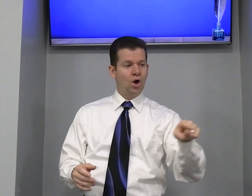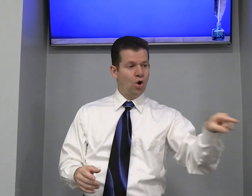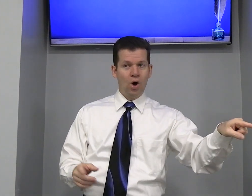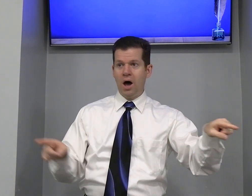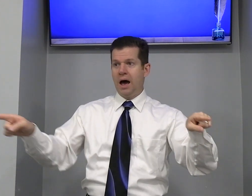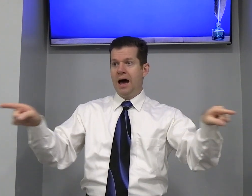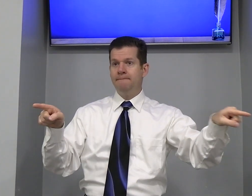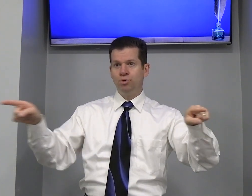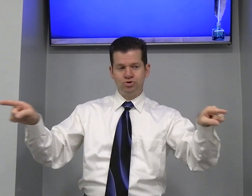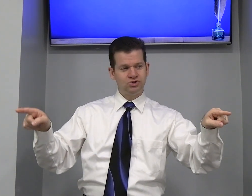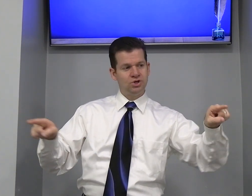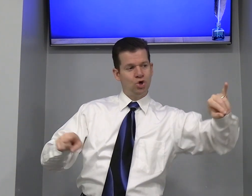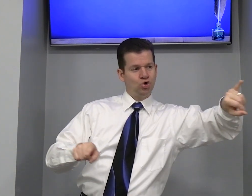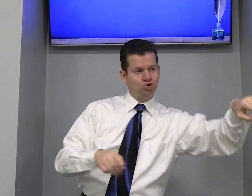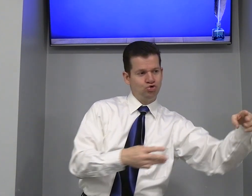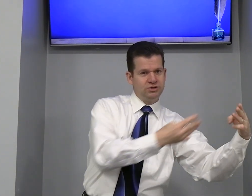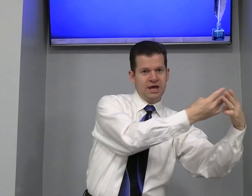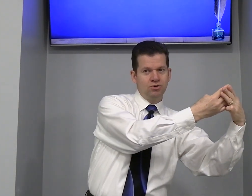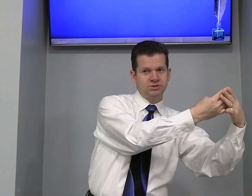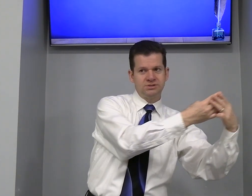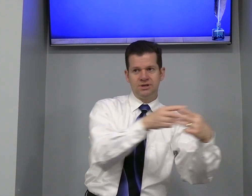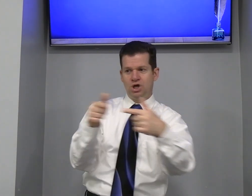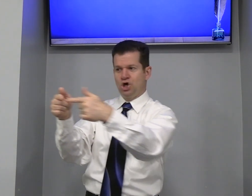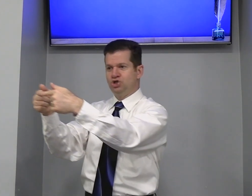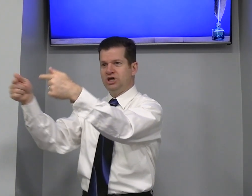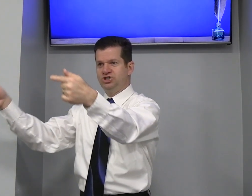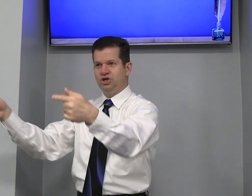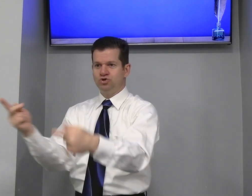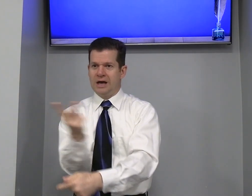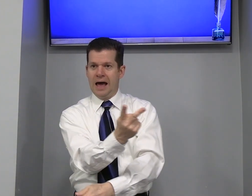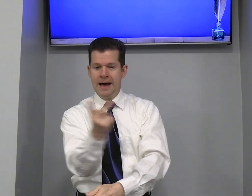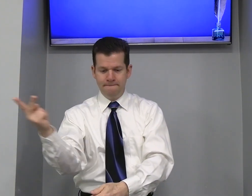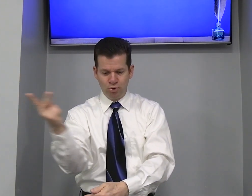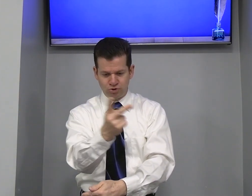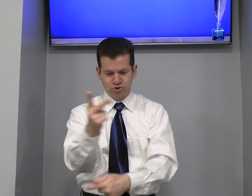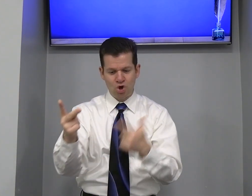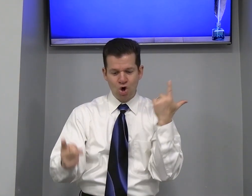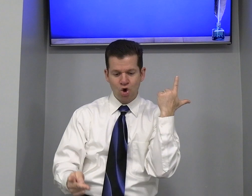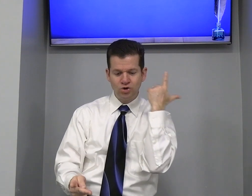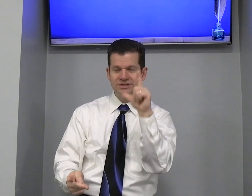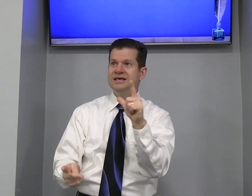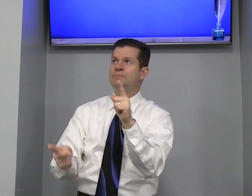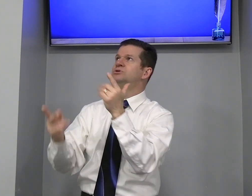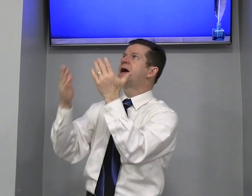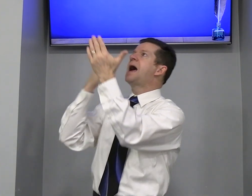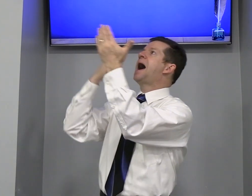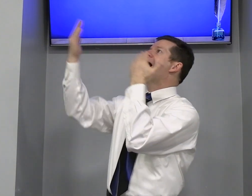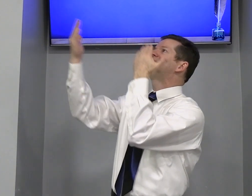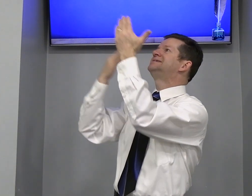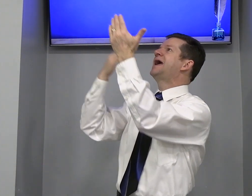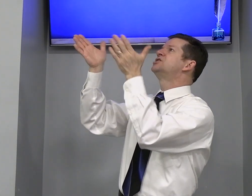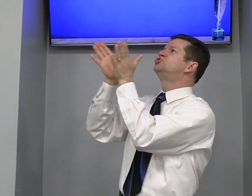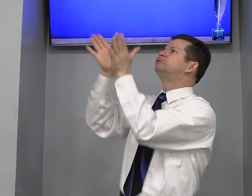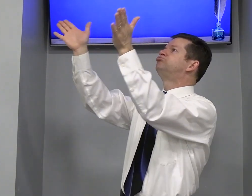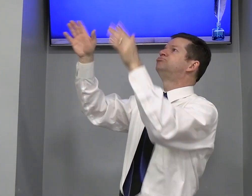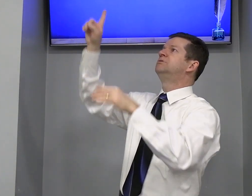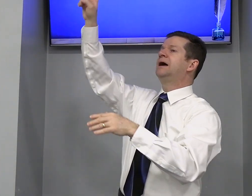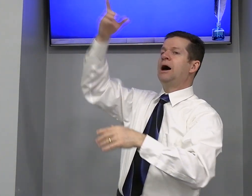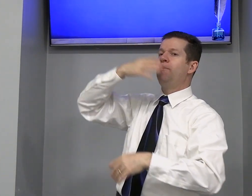Ambos Judeus Gentil Ambos Conseguimos Acesso Ao